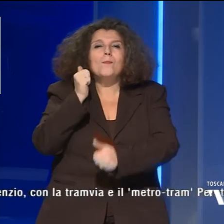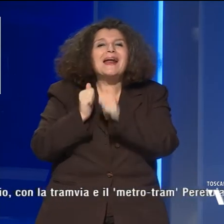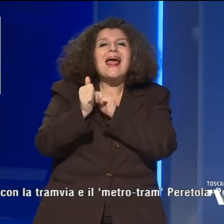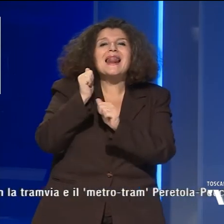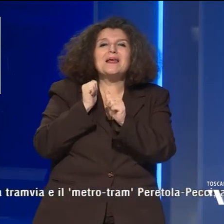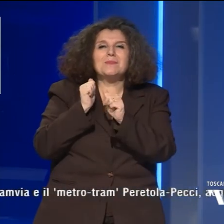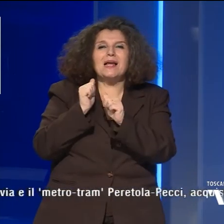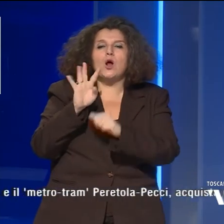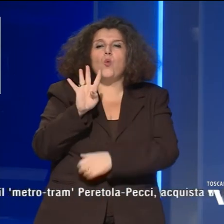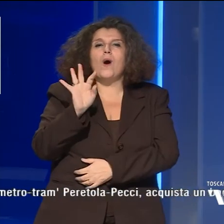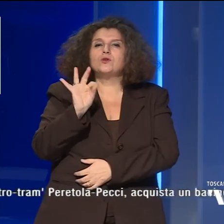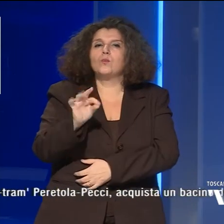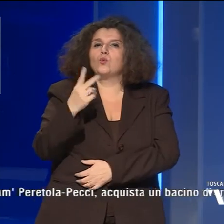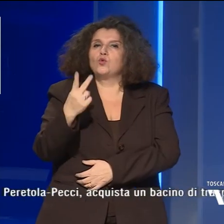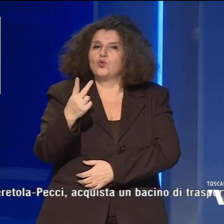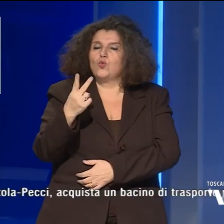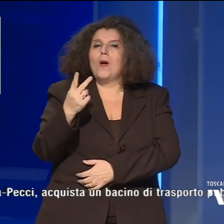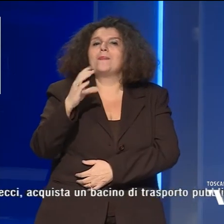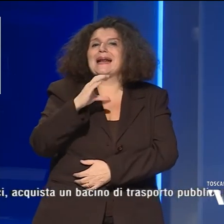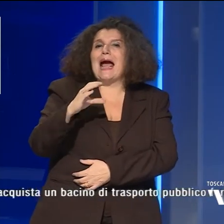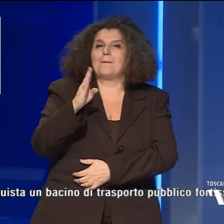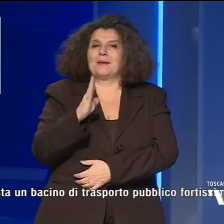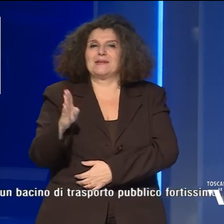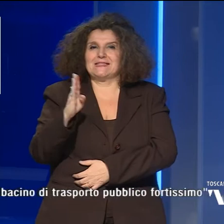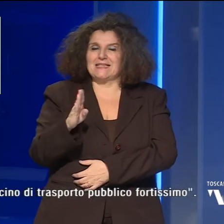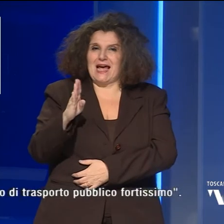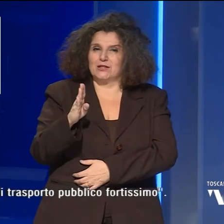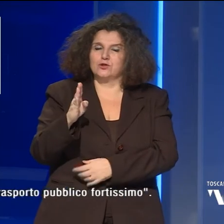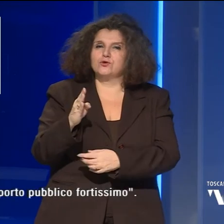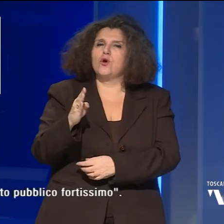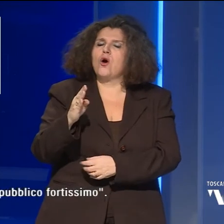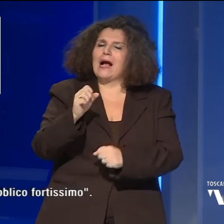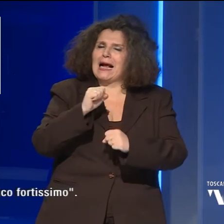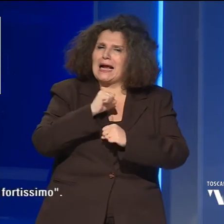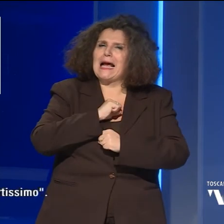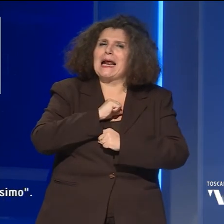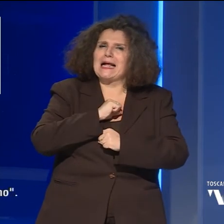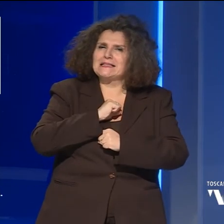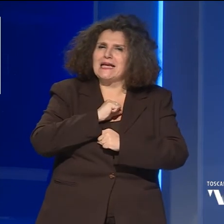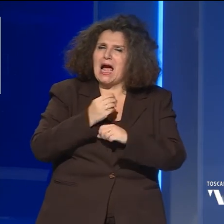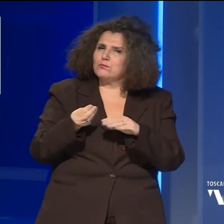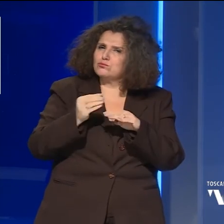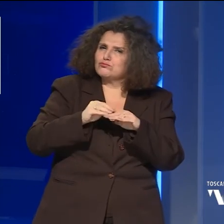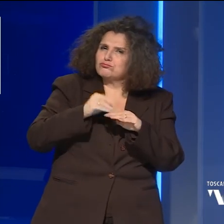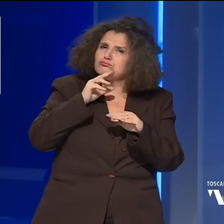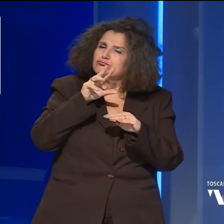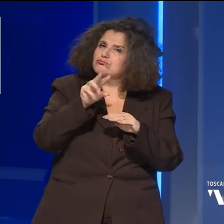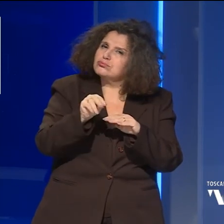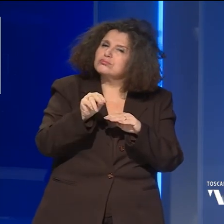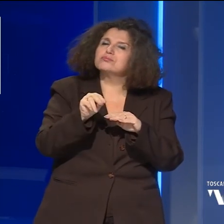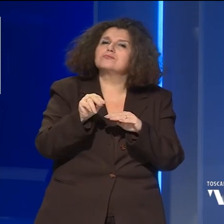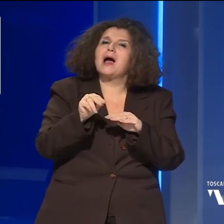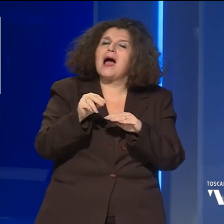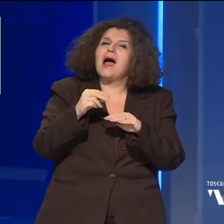4.2 per Campi Bisenzio. Noi crediamo, ha aggiunto Gianni, al